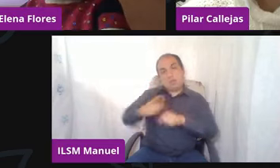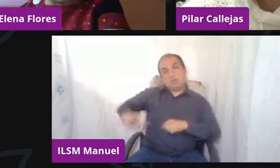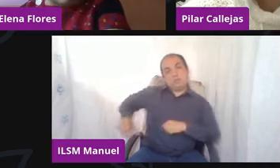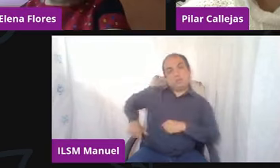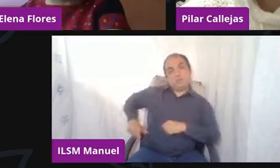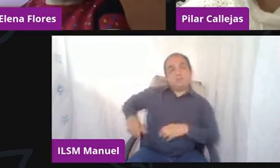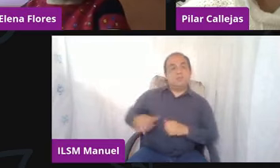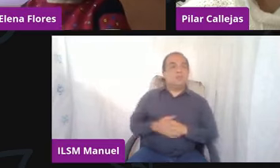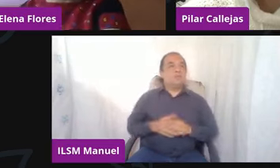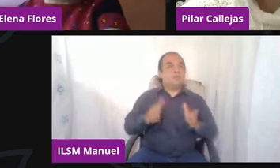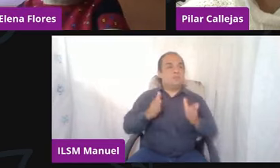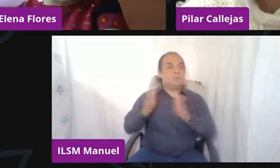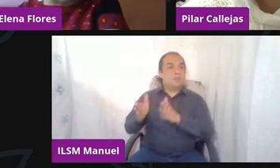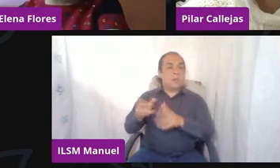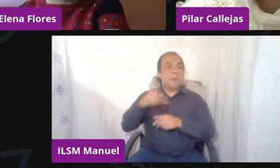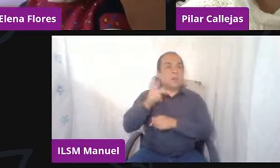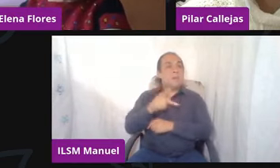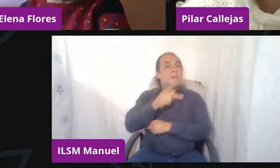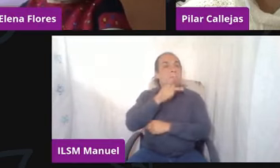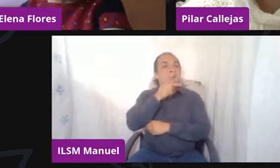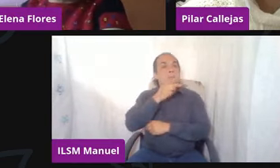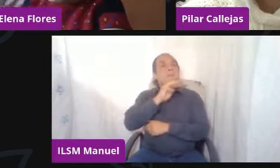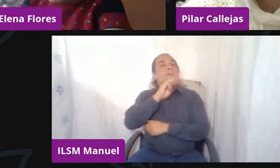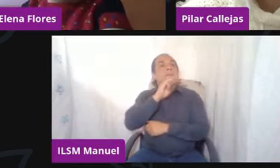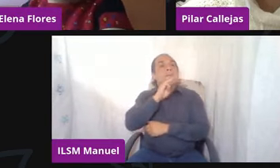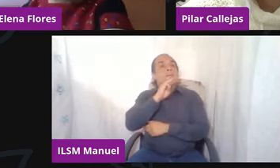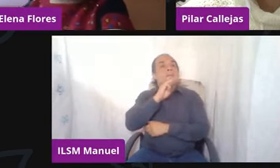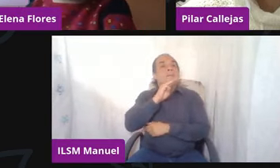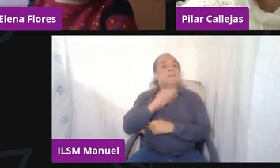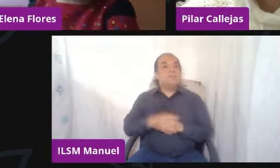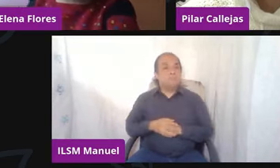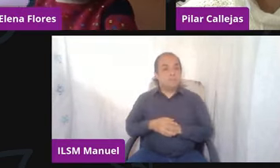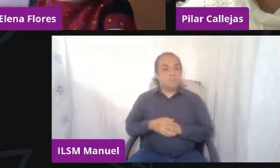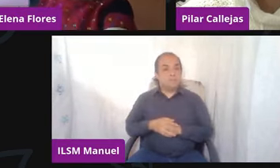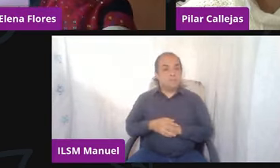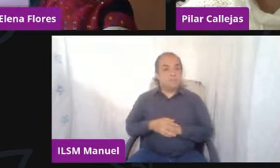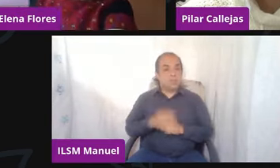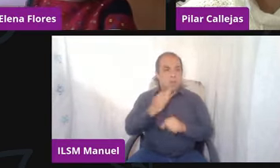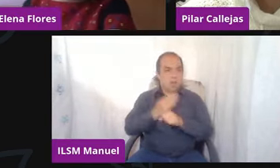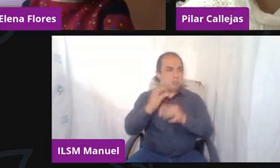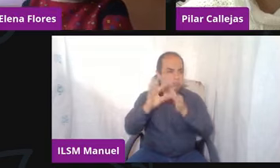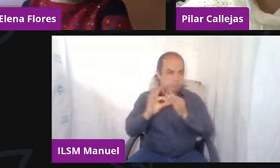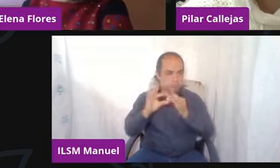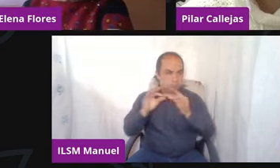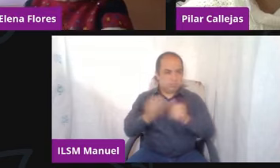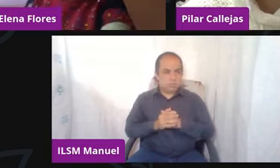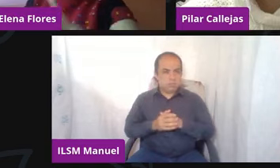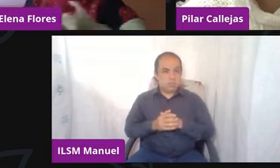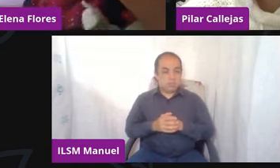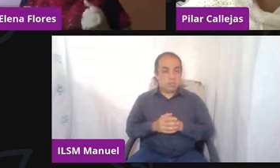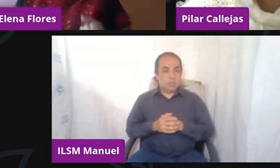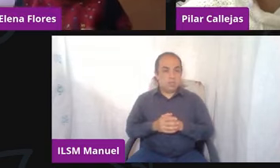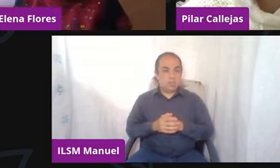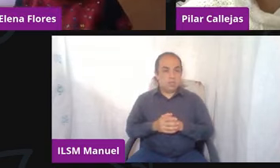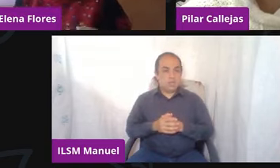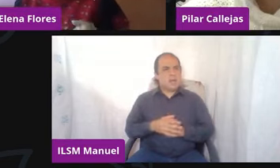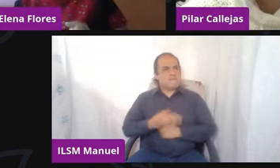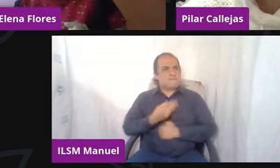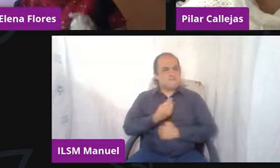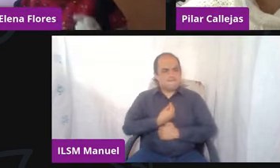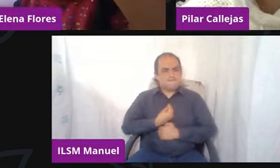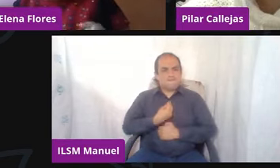caso de las mamás y los papás que, como le escuchamos hace un momento en parte de la audiencia, ¿no? se contienen